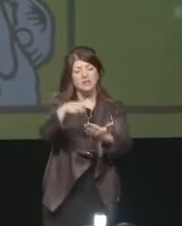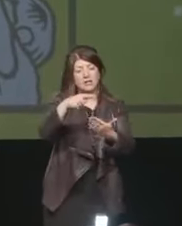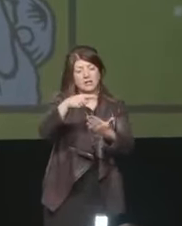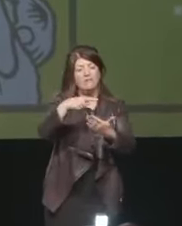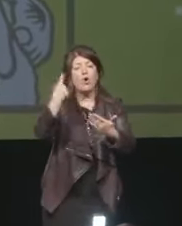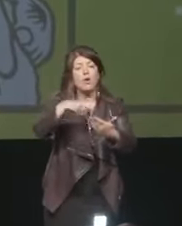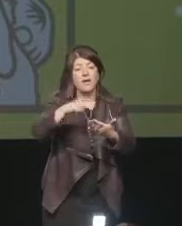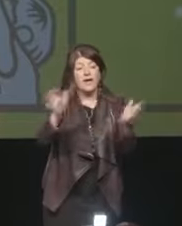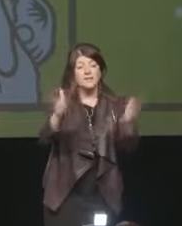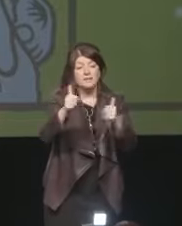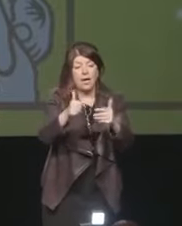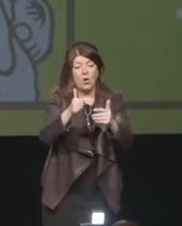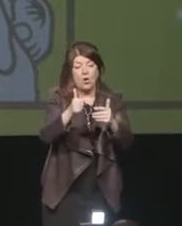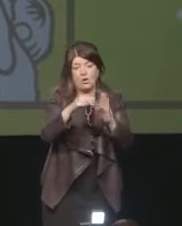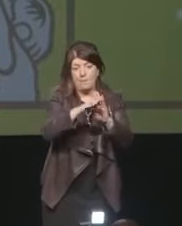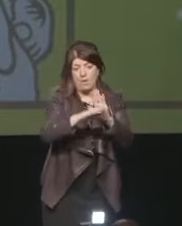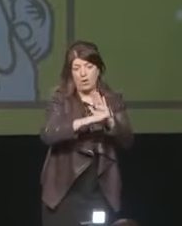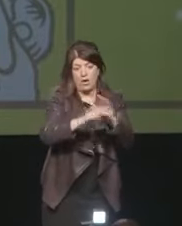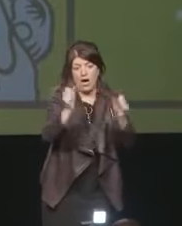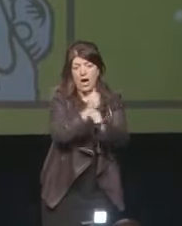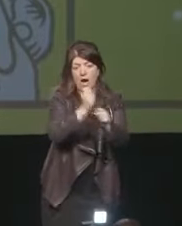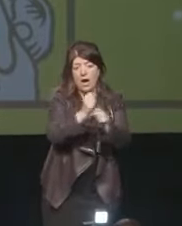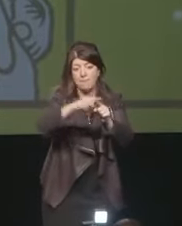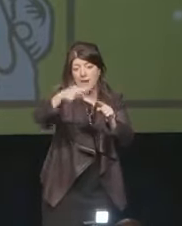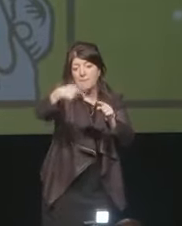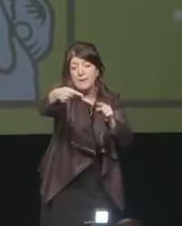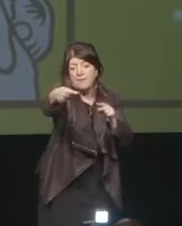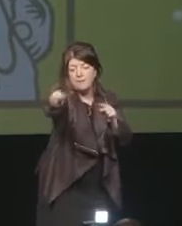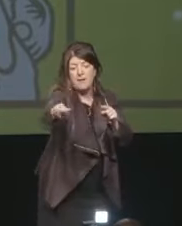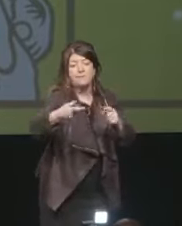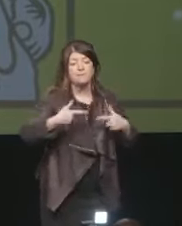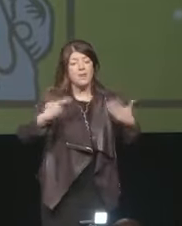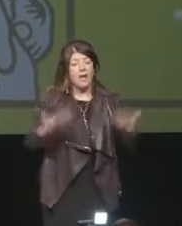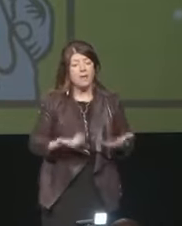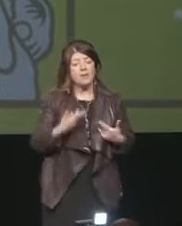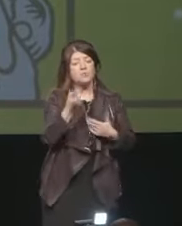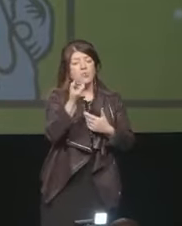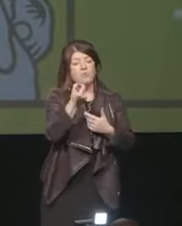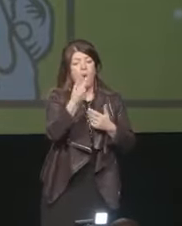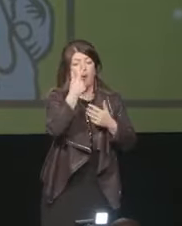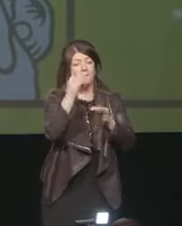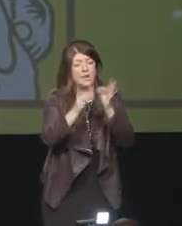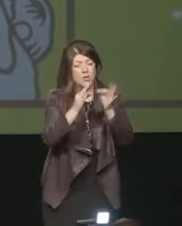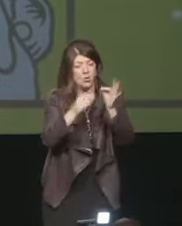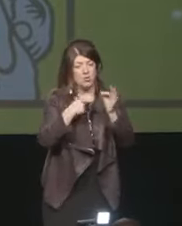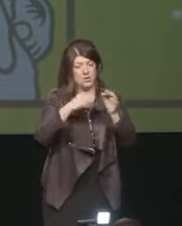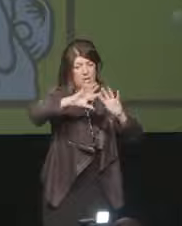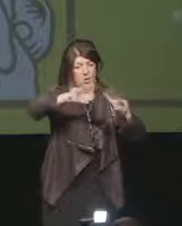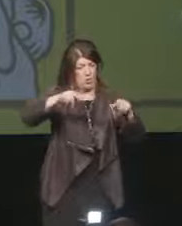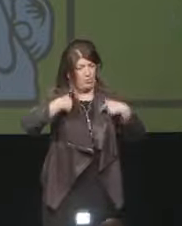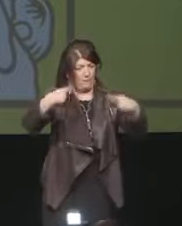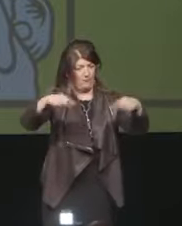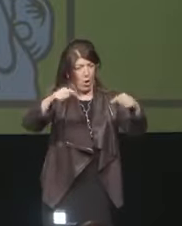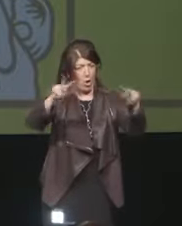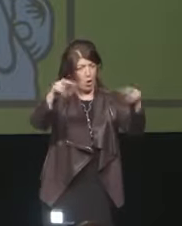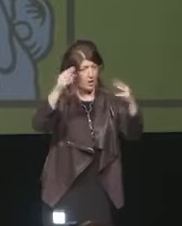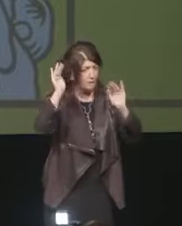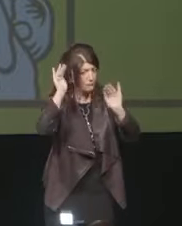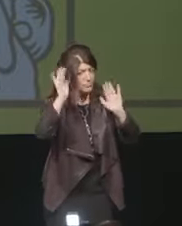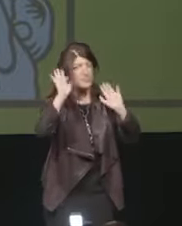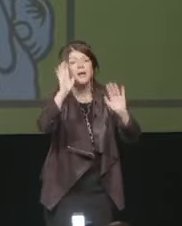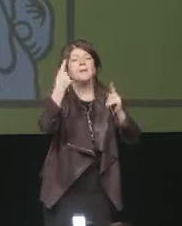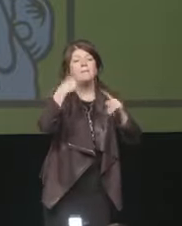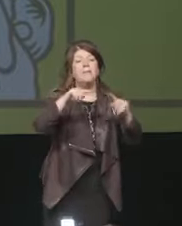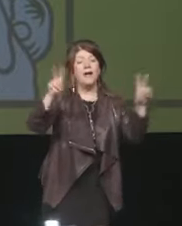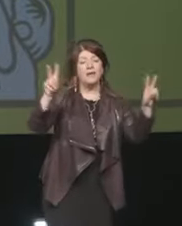edizioni. Lasciate solo che vi rubi alcuni minuti per richiamare l'attenzione sui nervi scoperti,